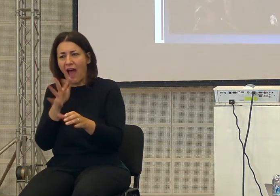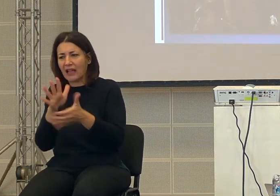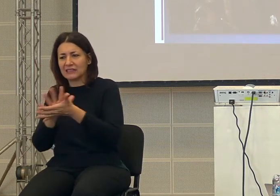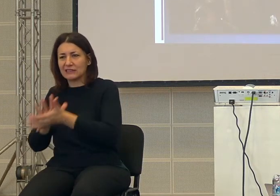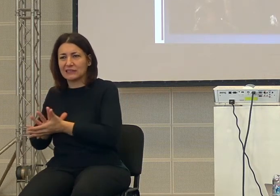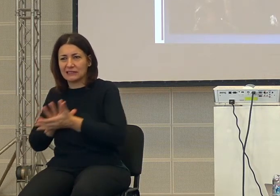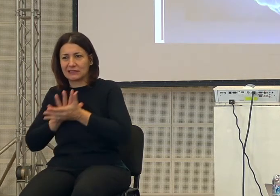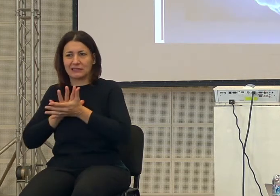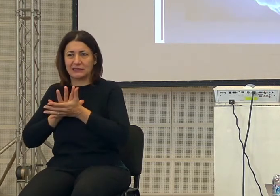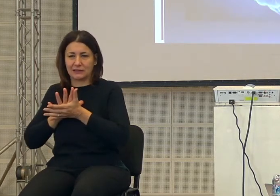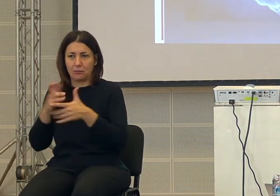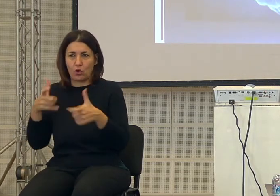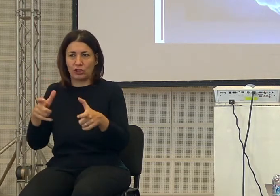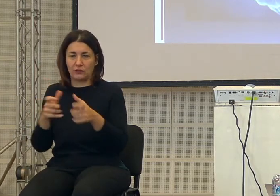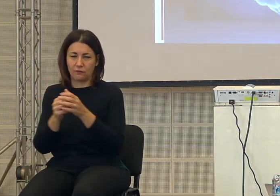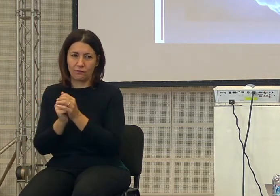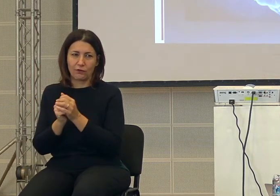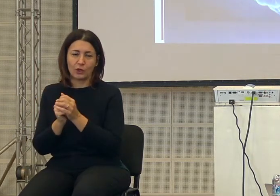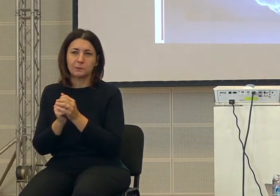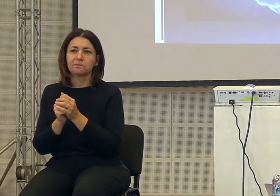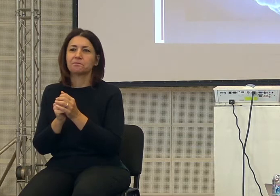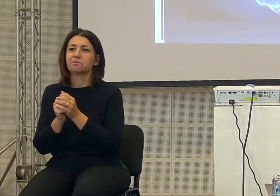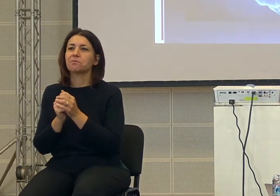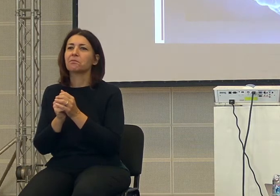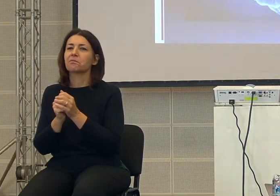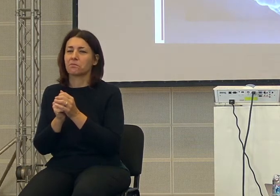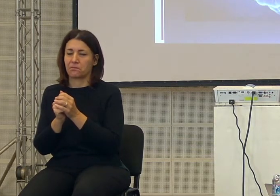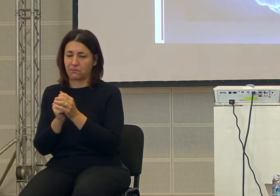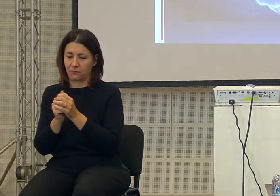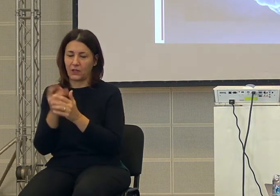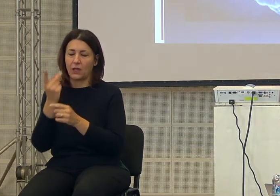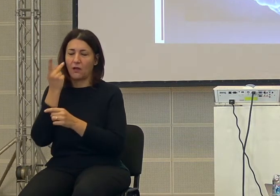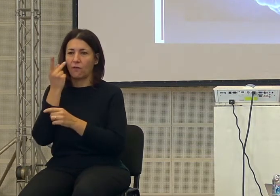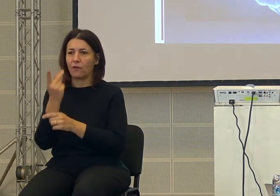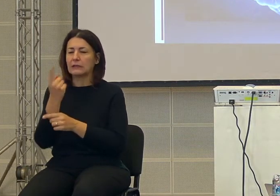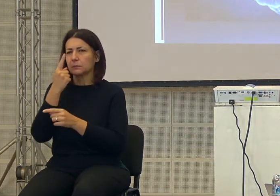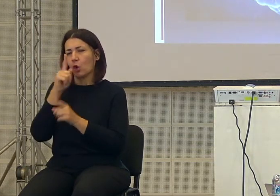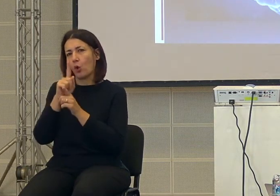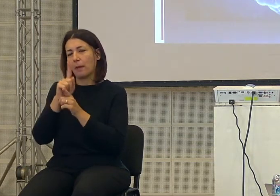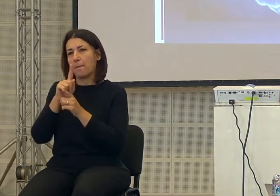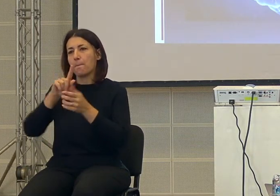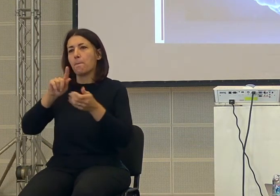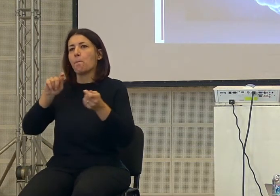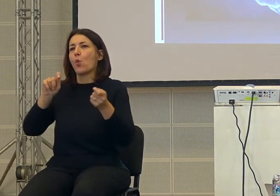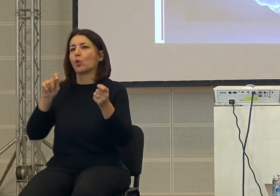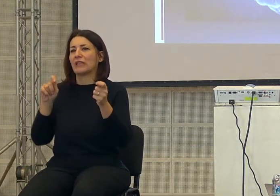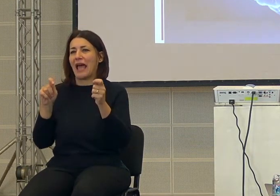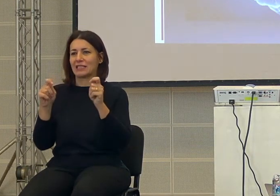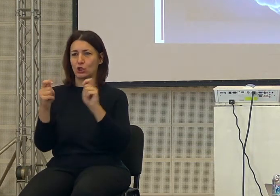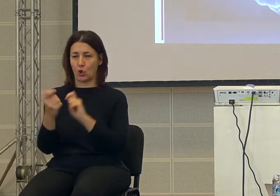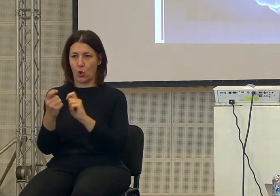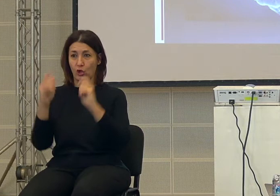Ecco, qui ci sono varie ipotesi. Una è questa, una mutazione, una mutazione